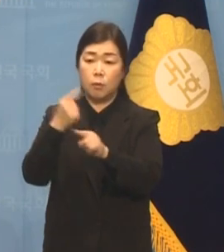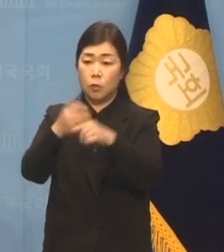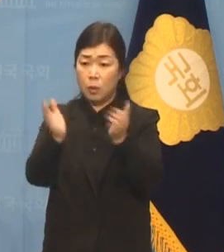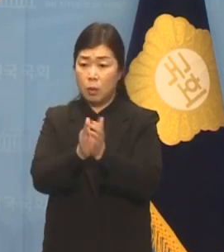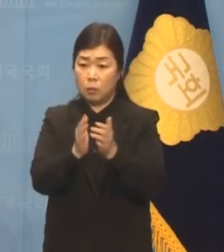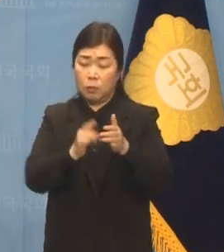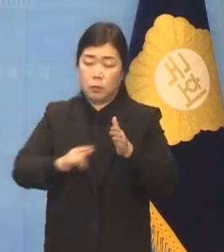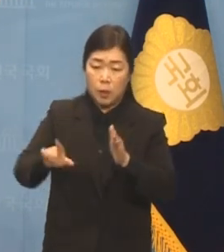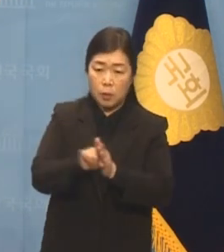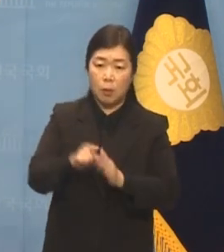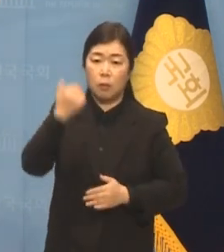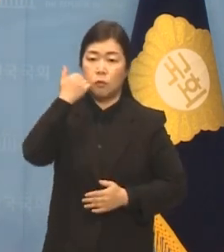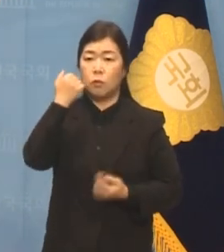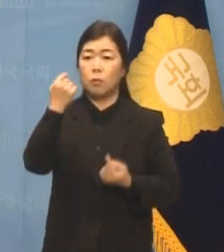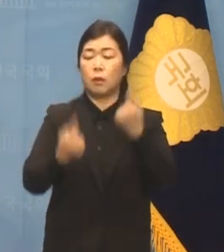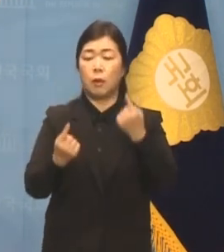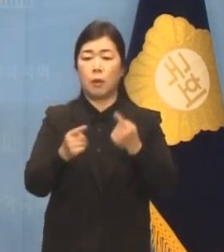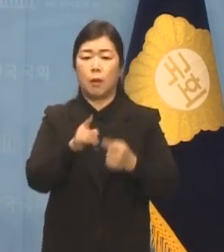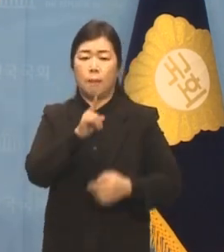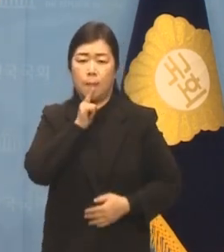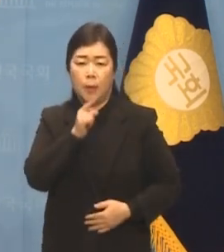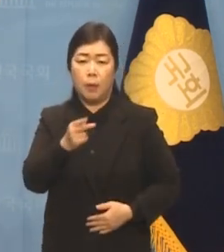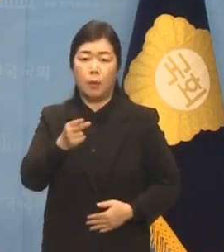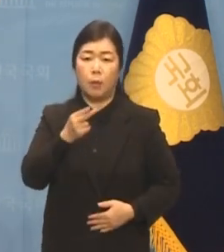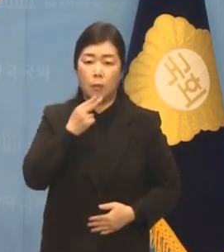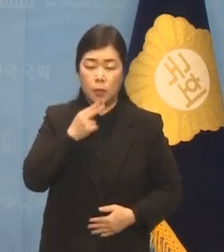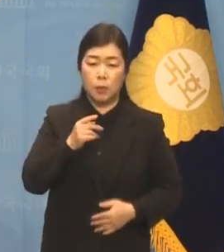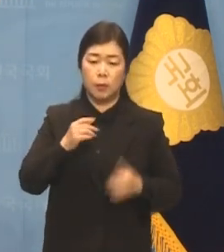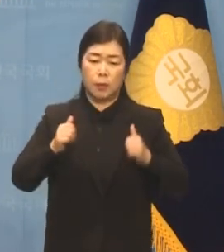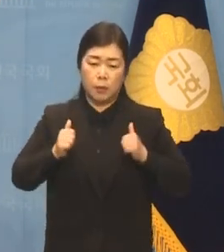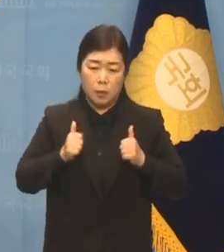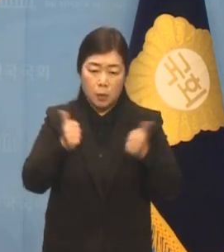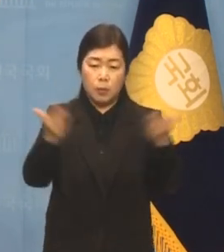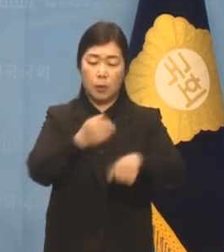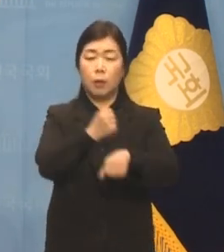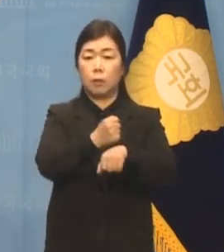묵묵히 열심히 일했다고 자부합니다.